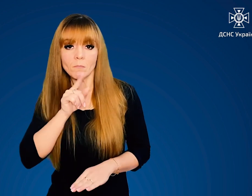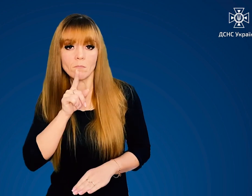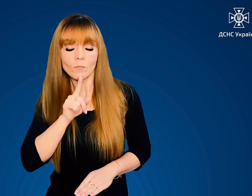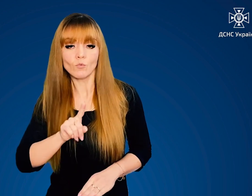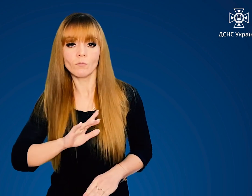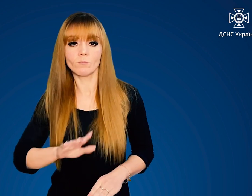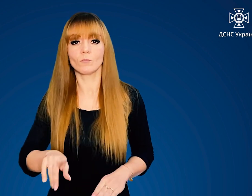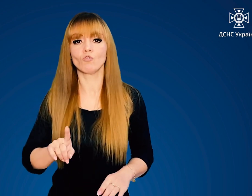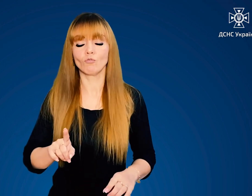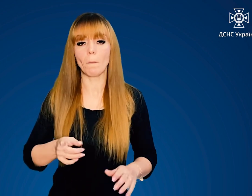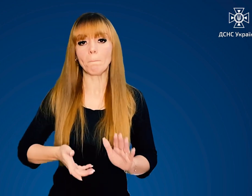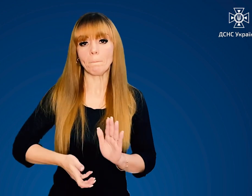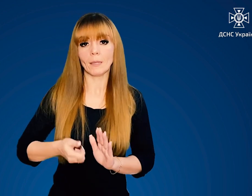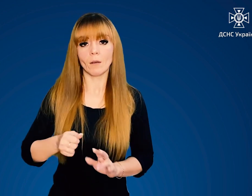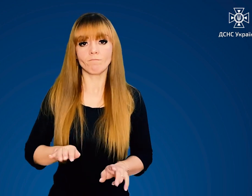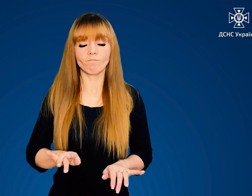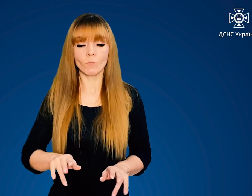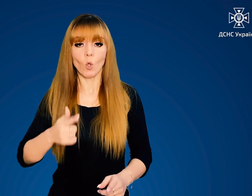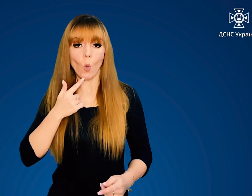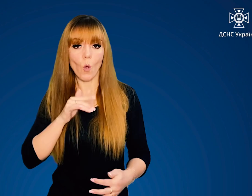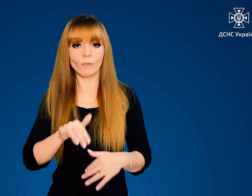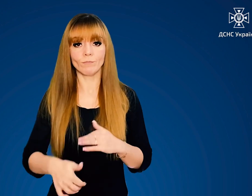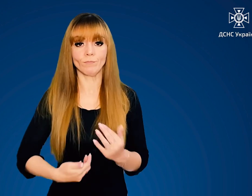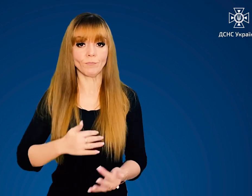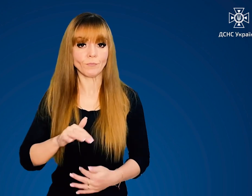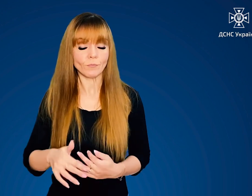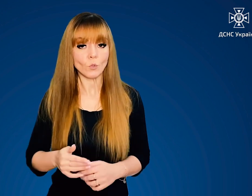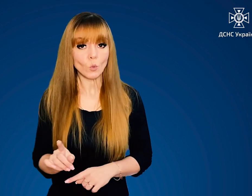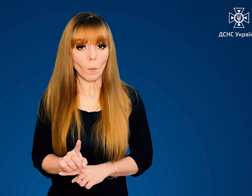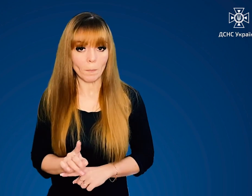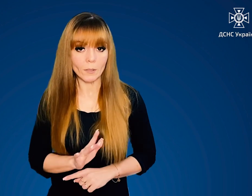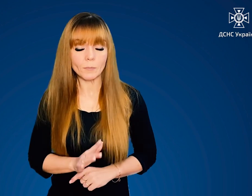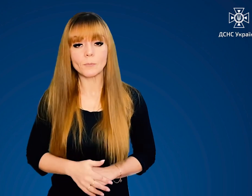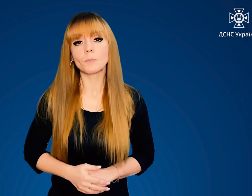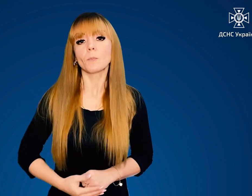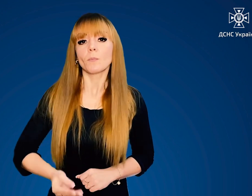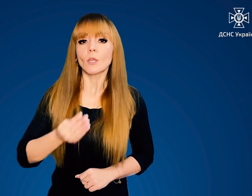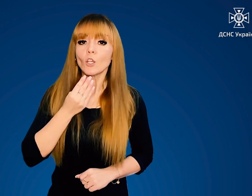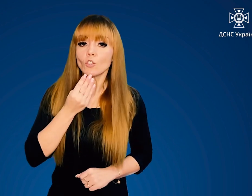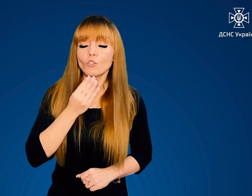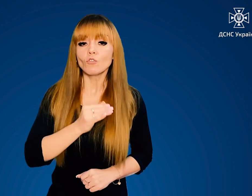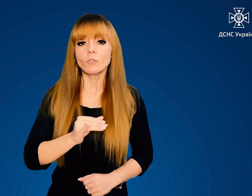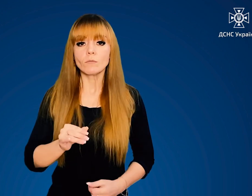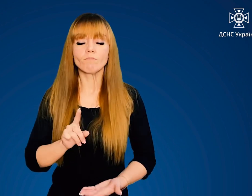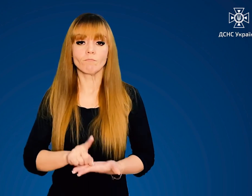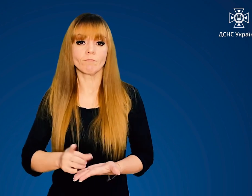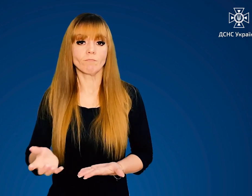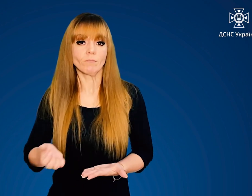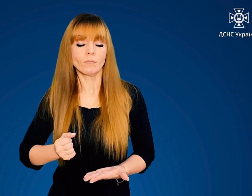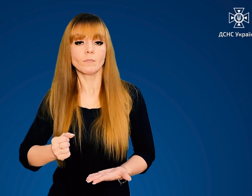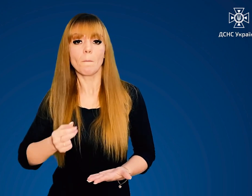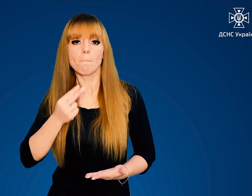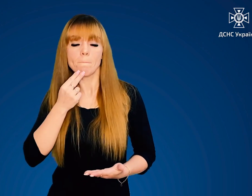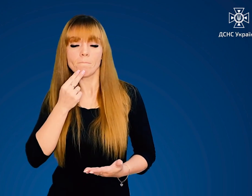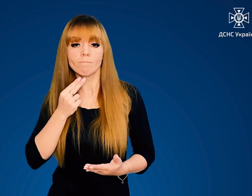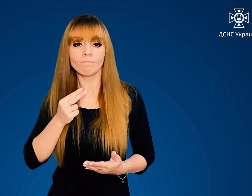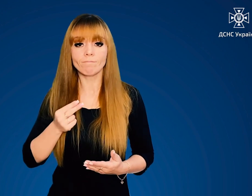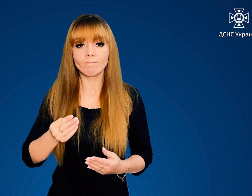стискати ногу, щоб підтримувати нормальний кровообіг. Їжте та майте перекус.